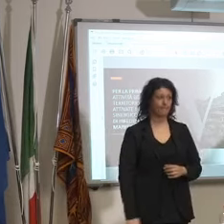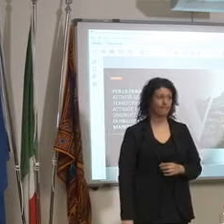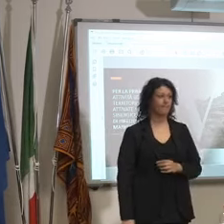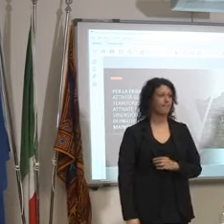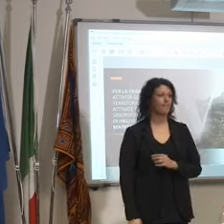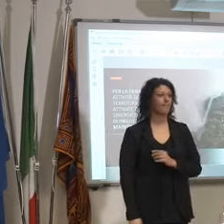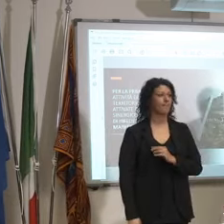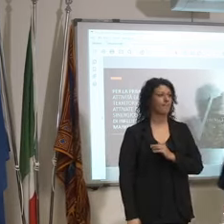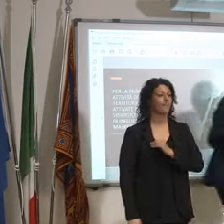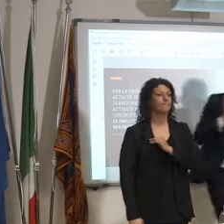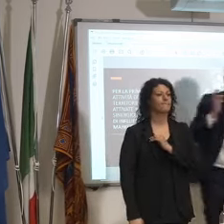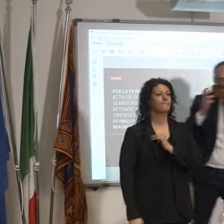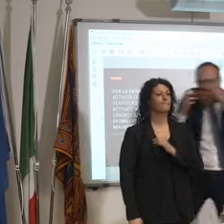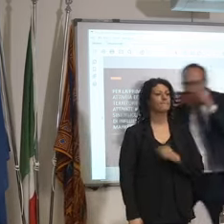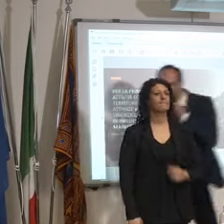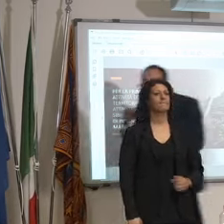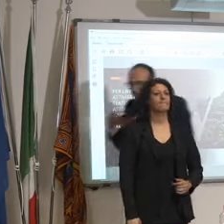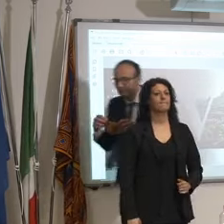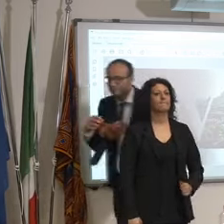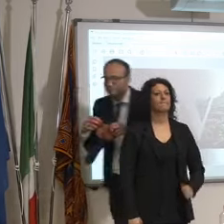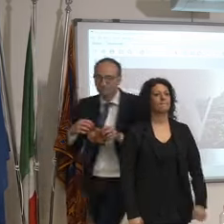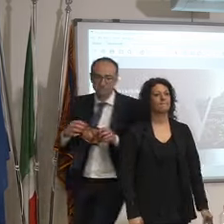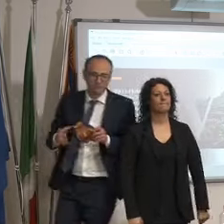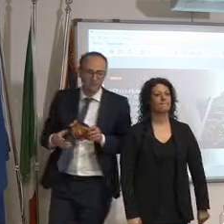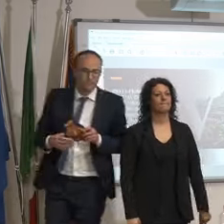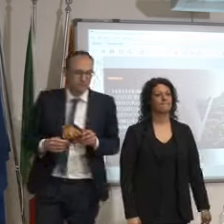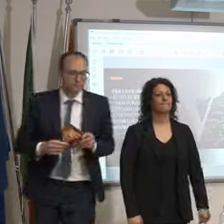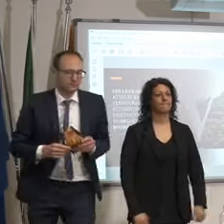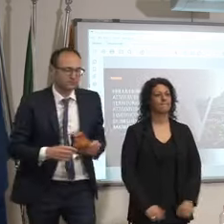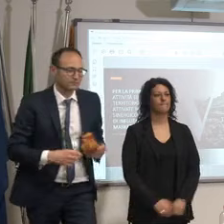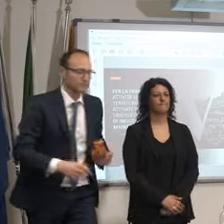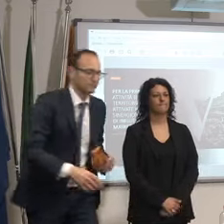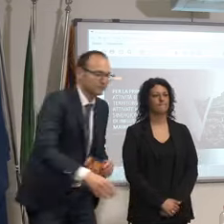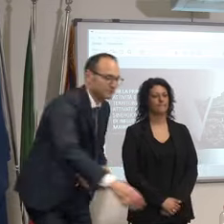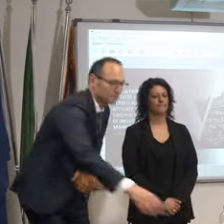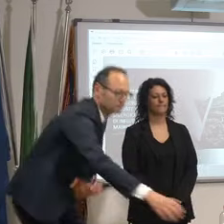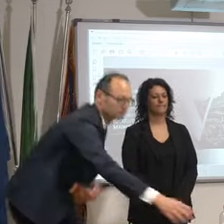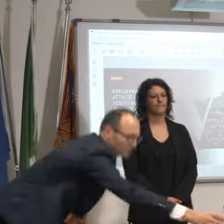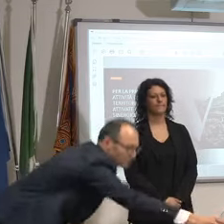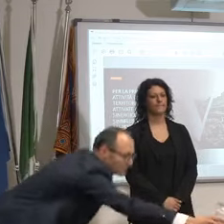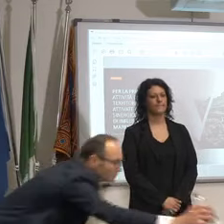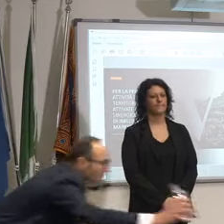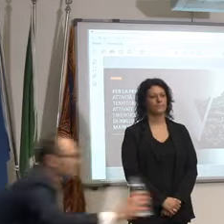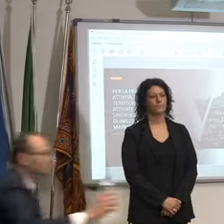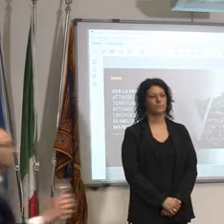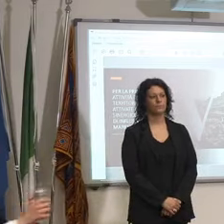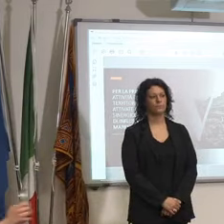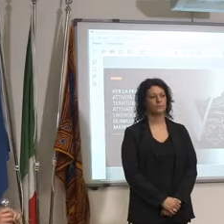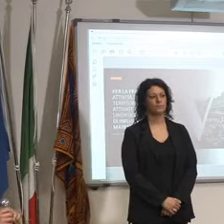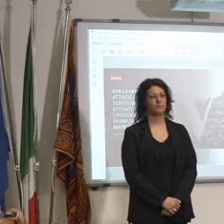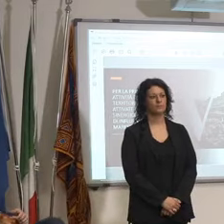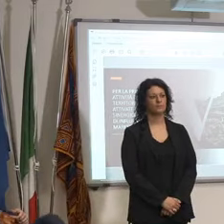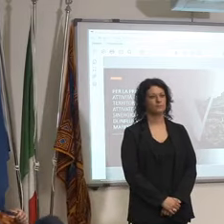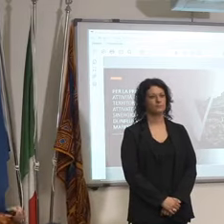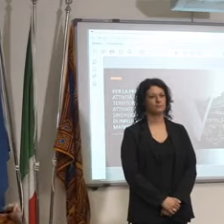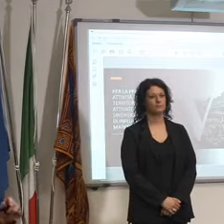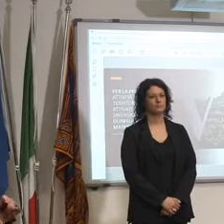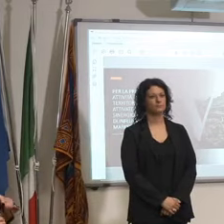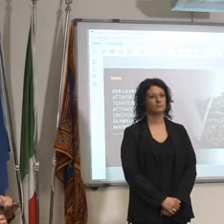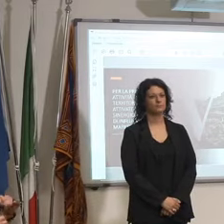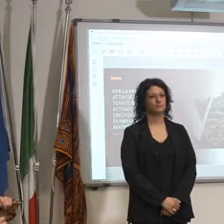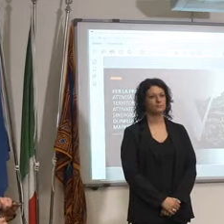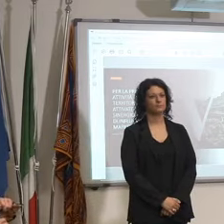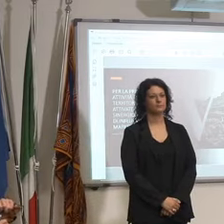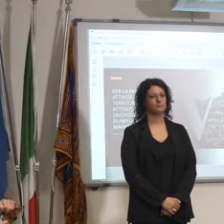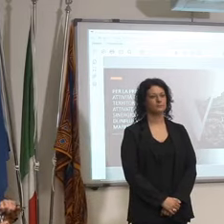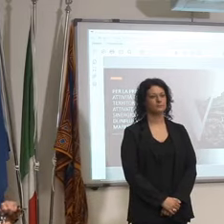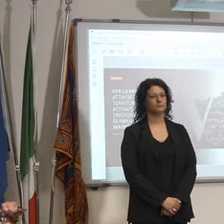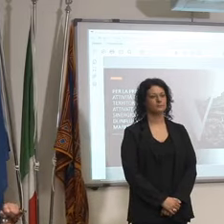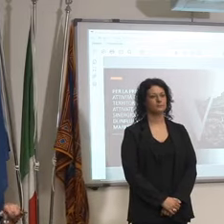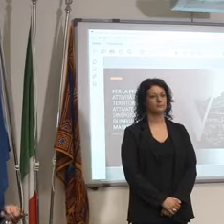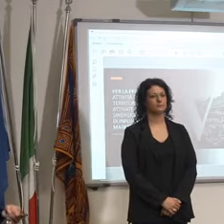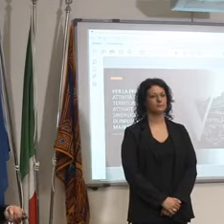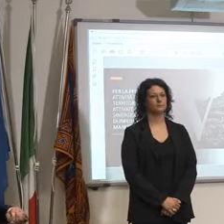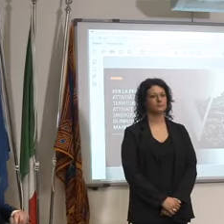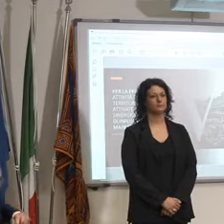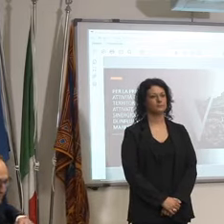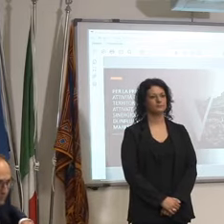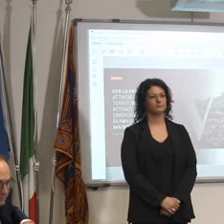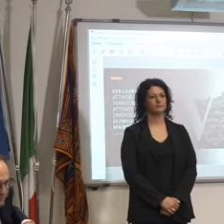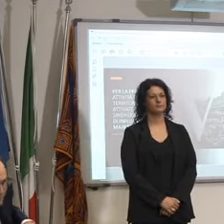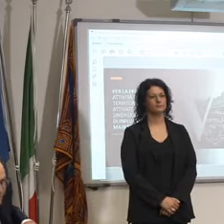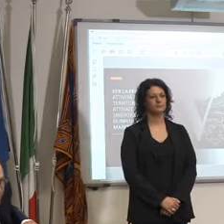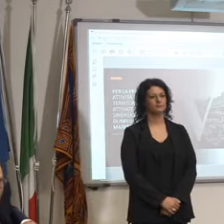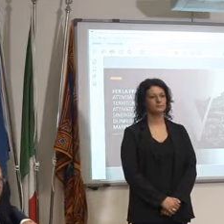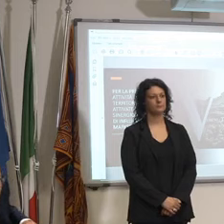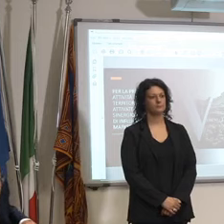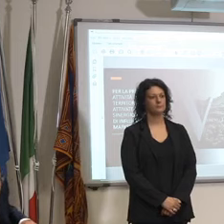aspetta che vediamo chi vuole anche in realtà Parisi Bonnet la collega Don Terragio e così